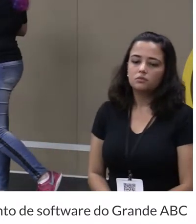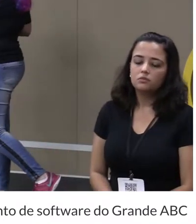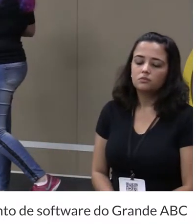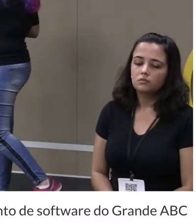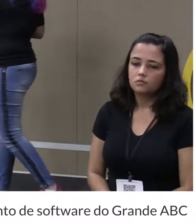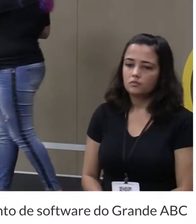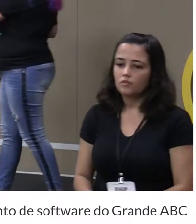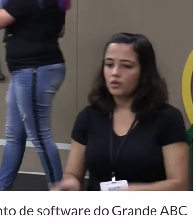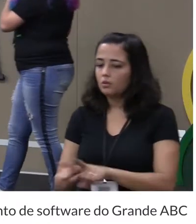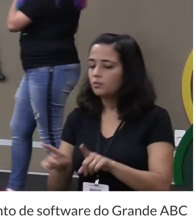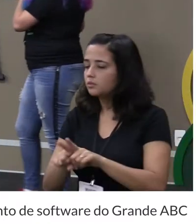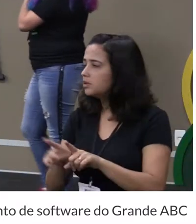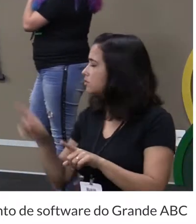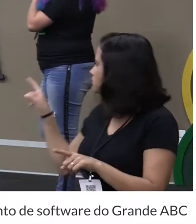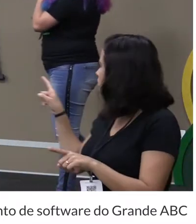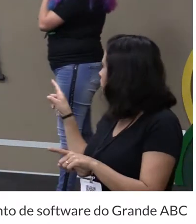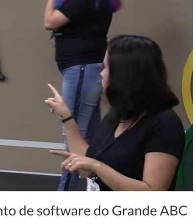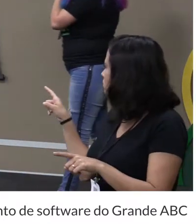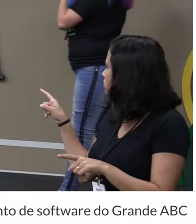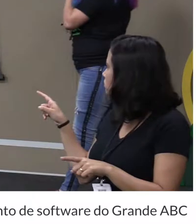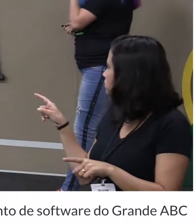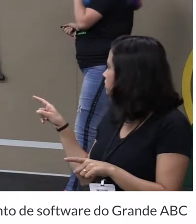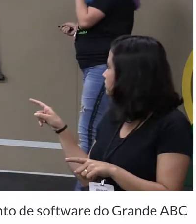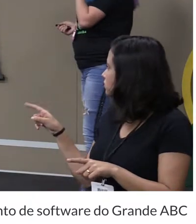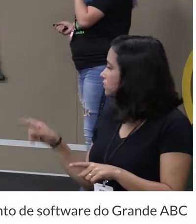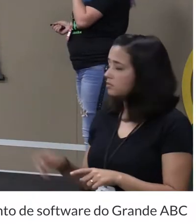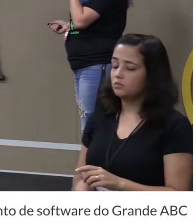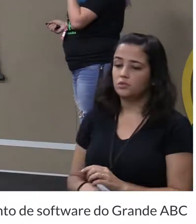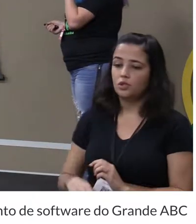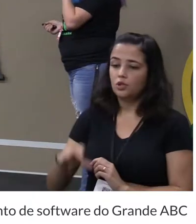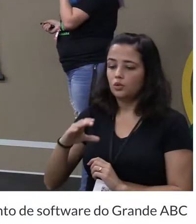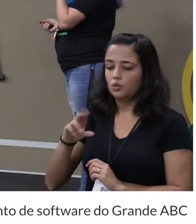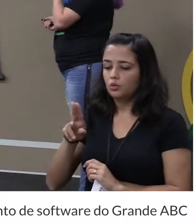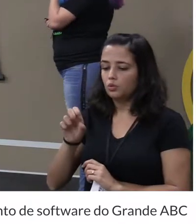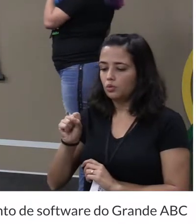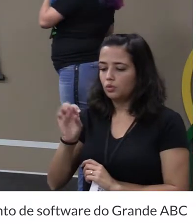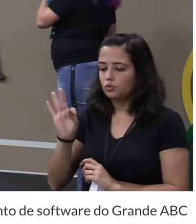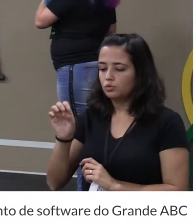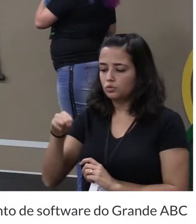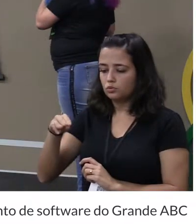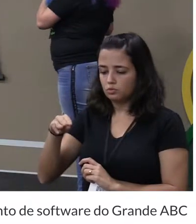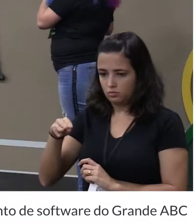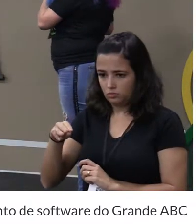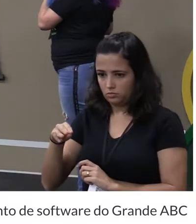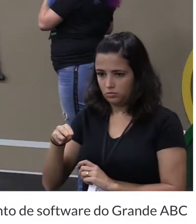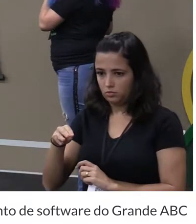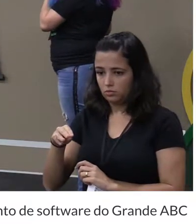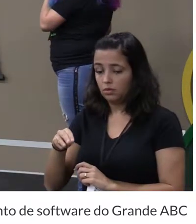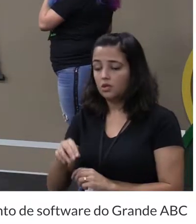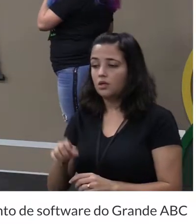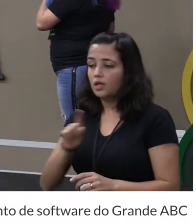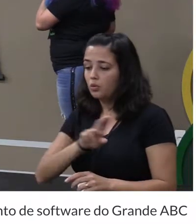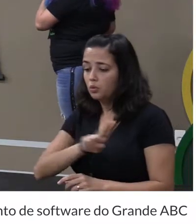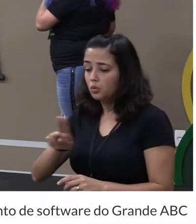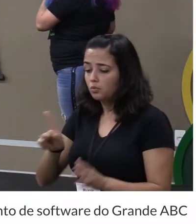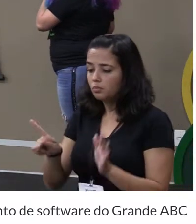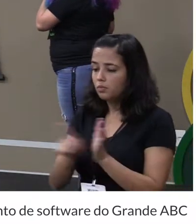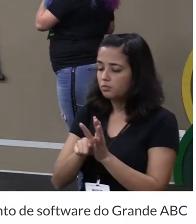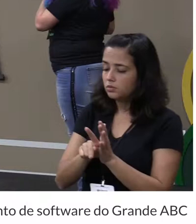E aqui embaixo é a coluna de Custom Elements. Que é simplesmente o nome dado